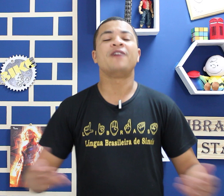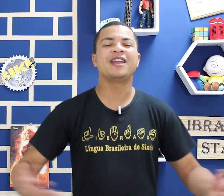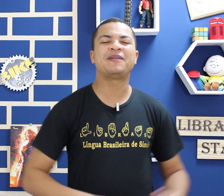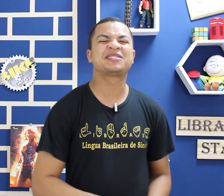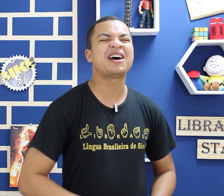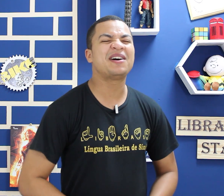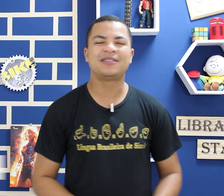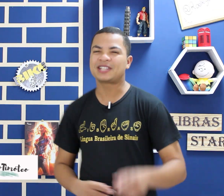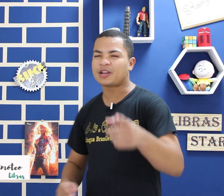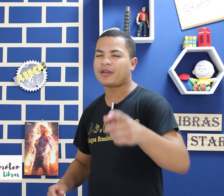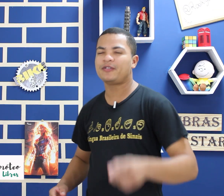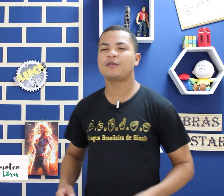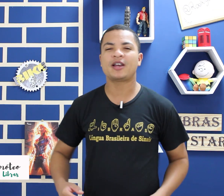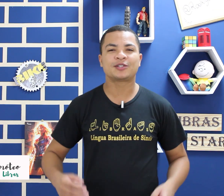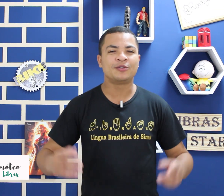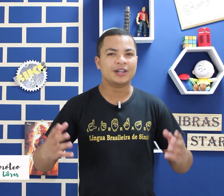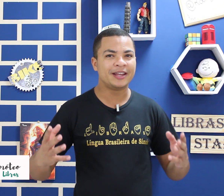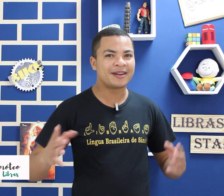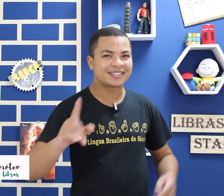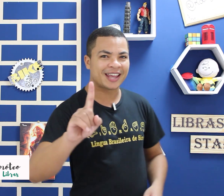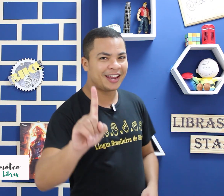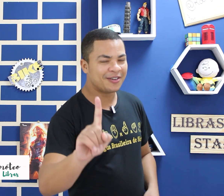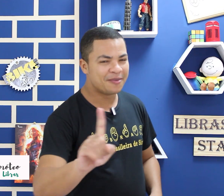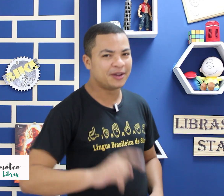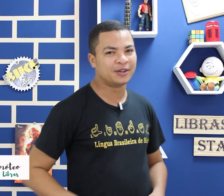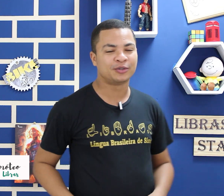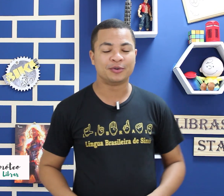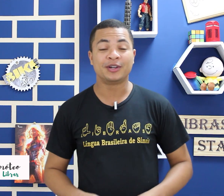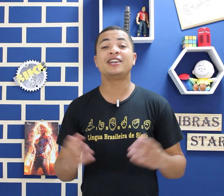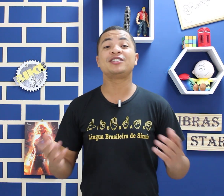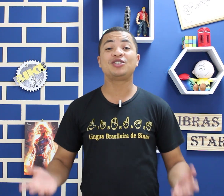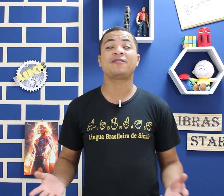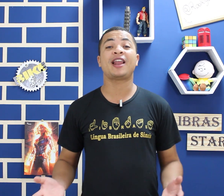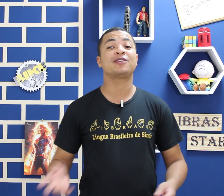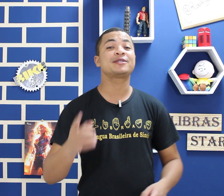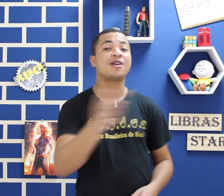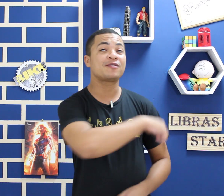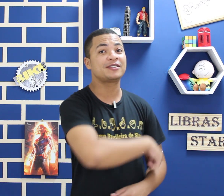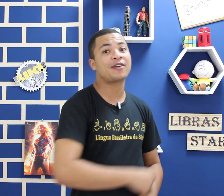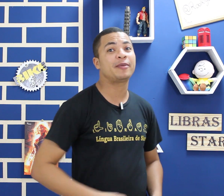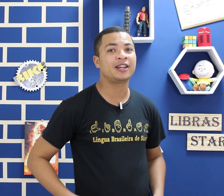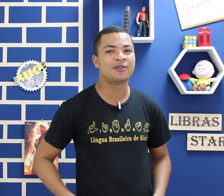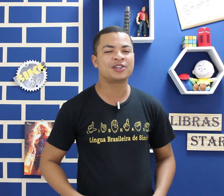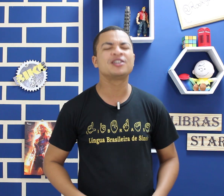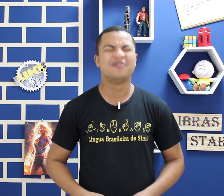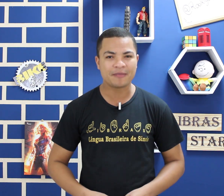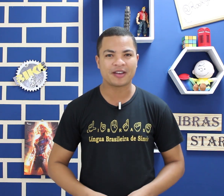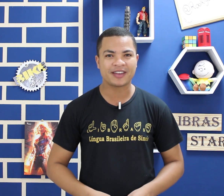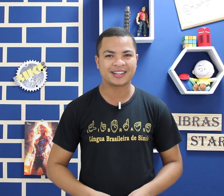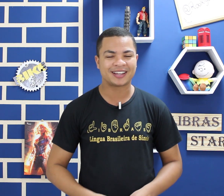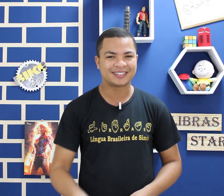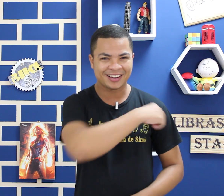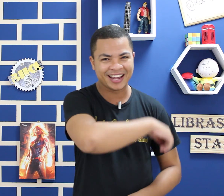Fala aí, pessoal! Seja bem-vindo a mais um Libras em um minuto. E antes de falar do sinal que você vai aprender hoje, vamos ver a vinheta? Valeu!